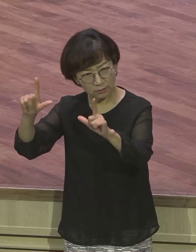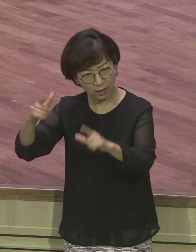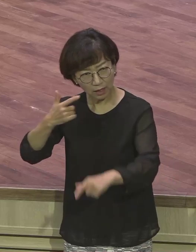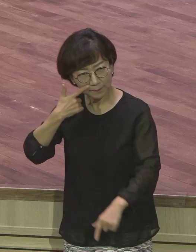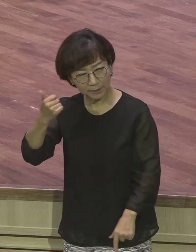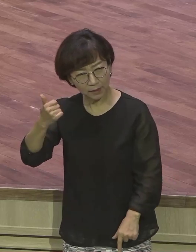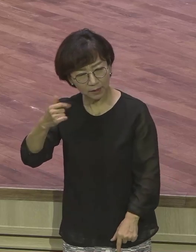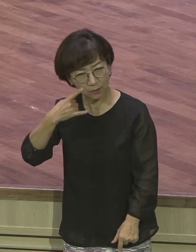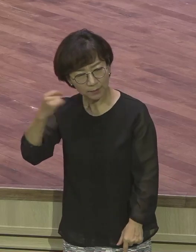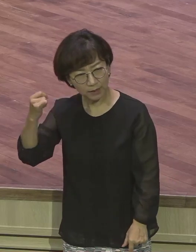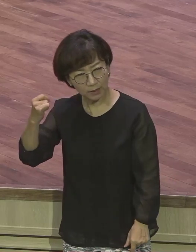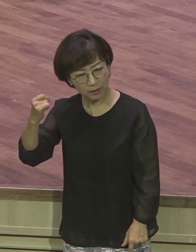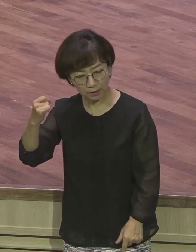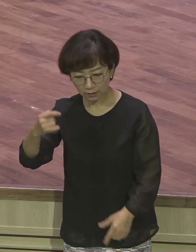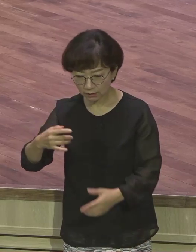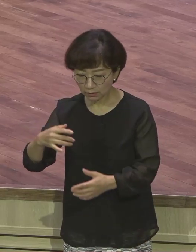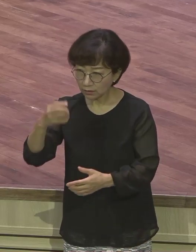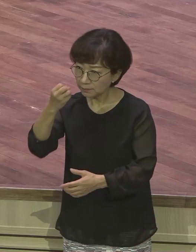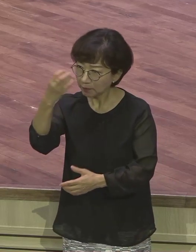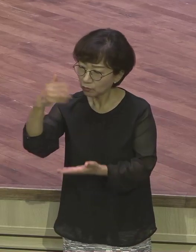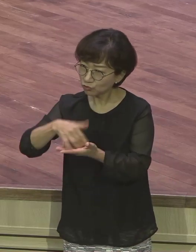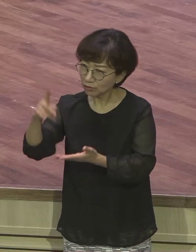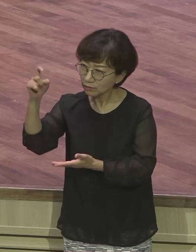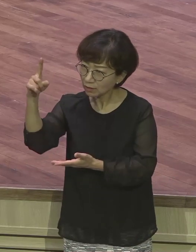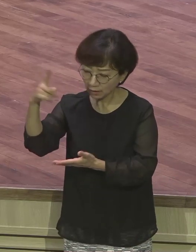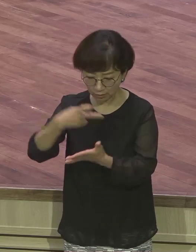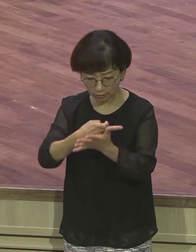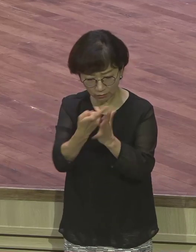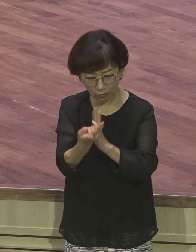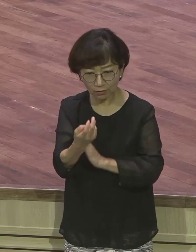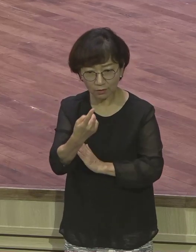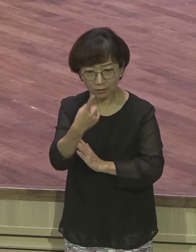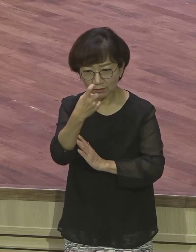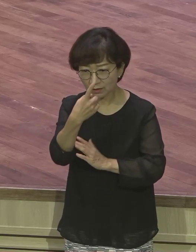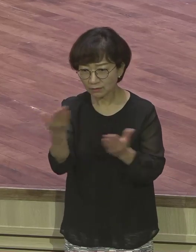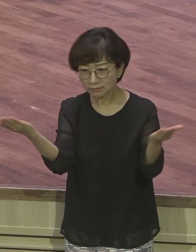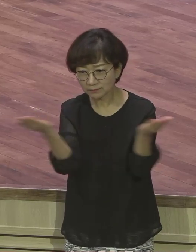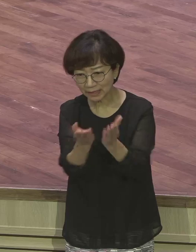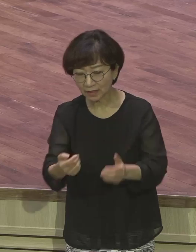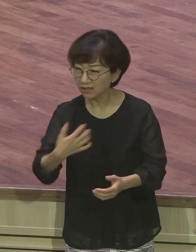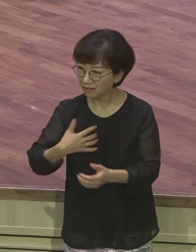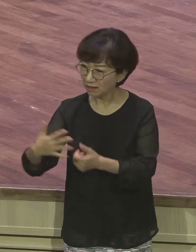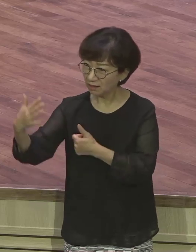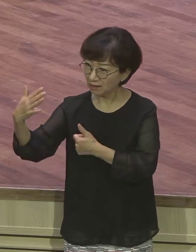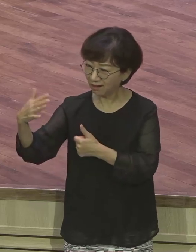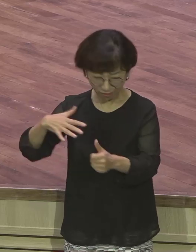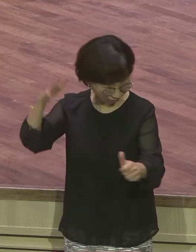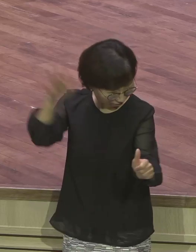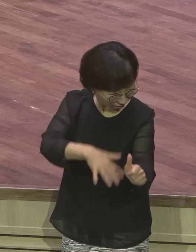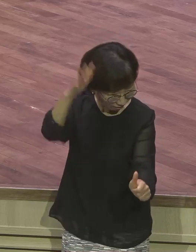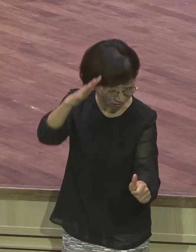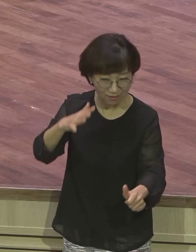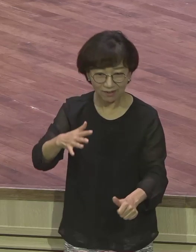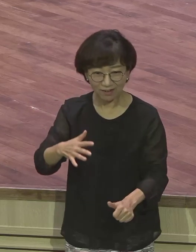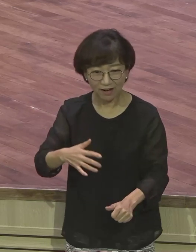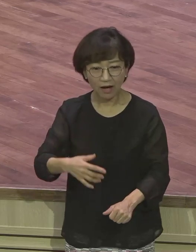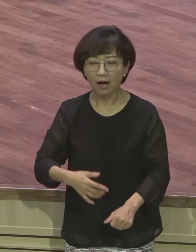이 말을 들은 형들 뿐만 아니라 부모들도 어떻게 생각하겠어요. 위계의 질서 그 당시로서는 위계의 질서가